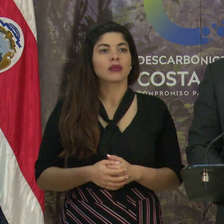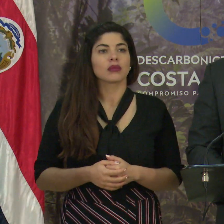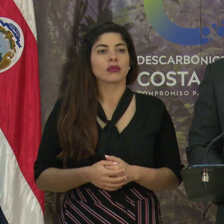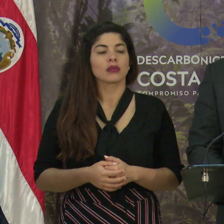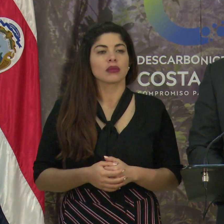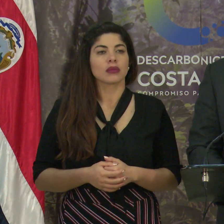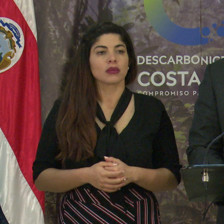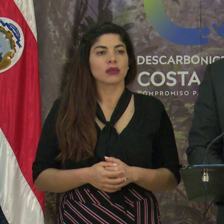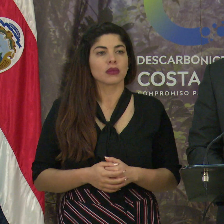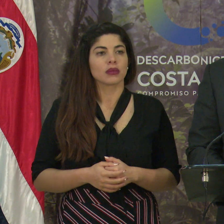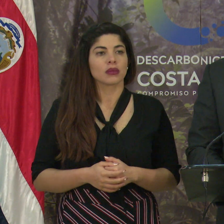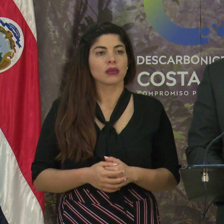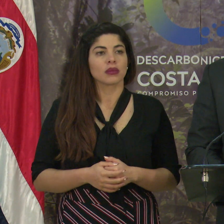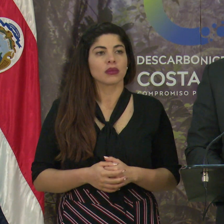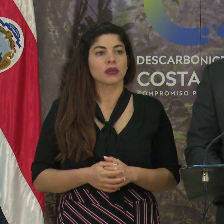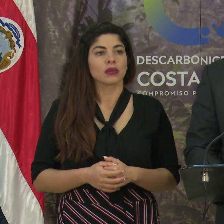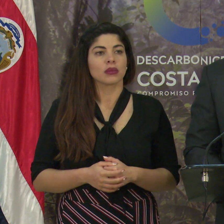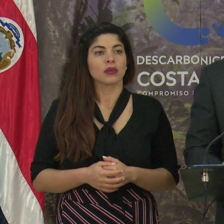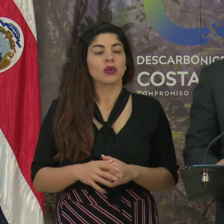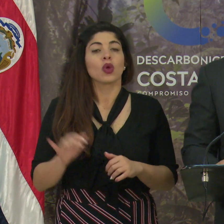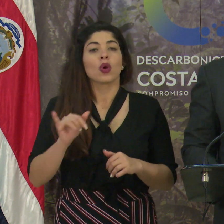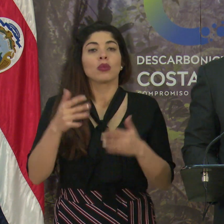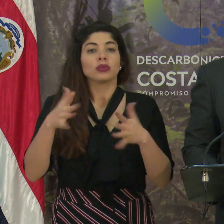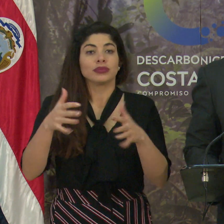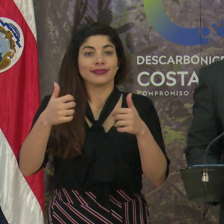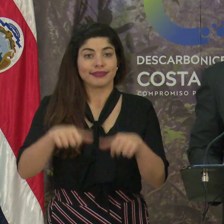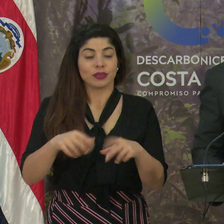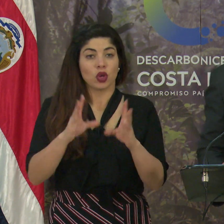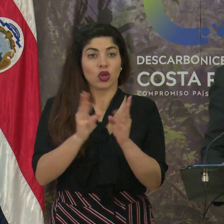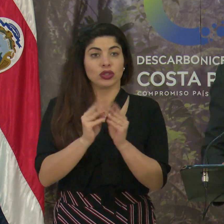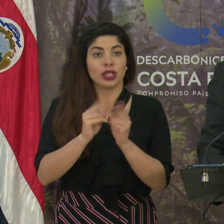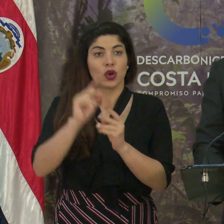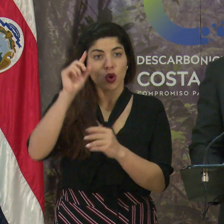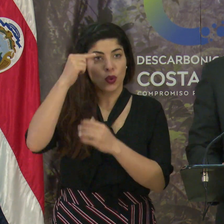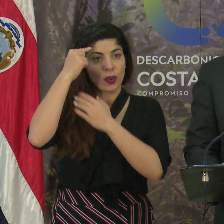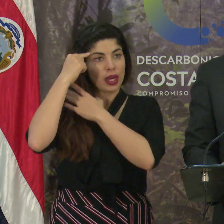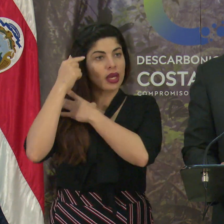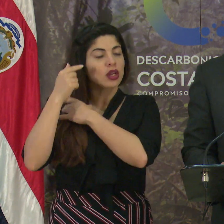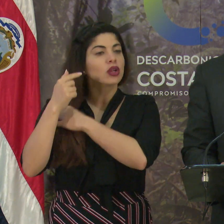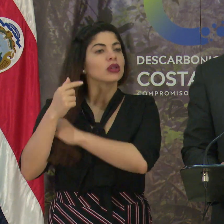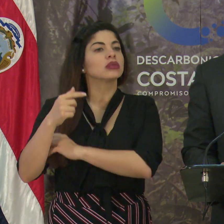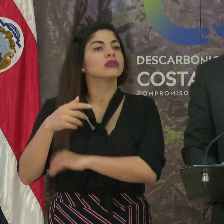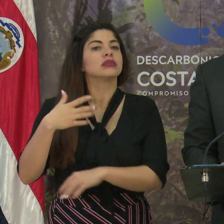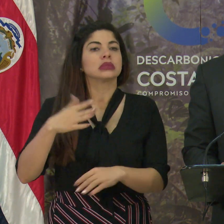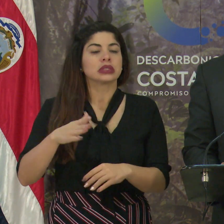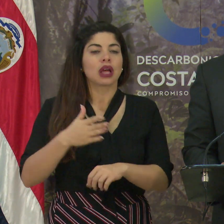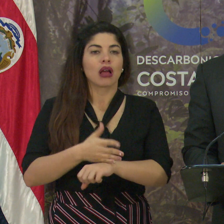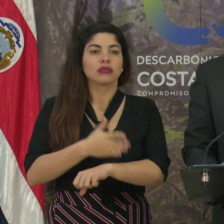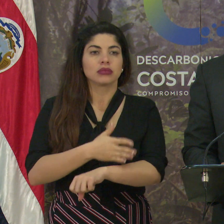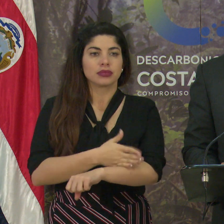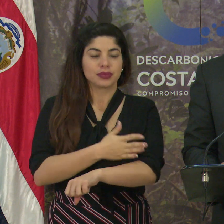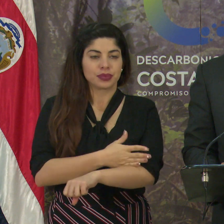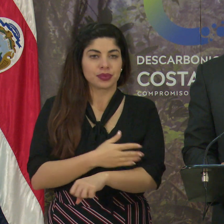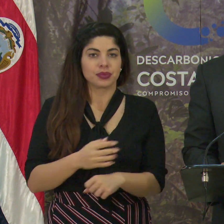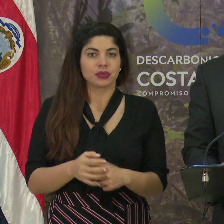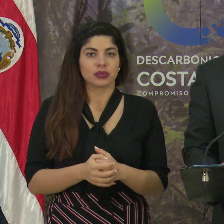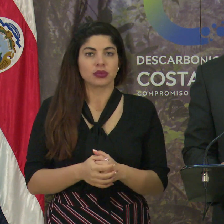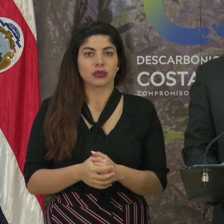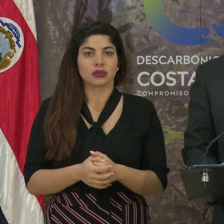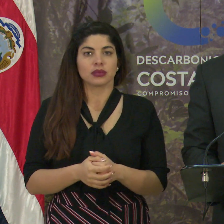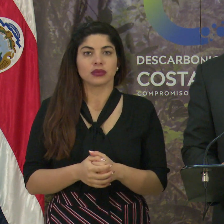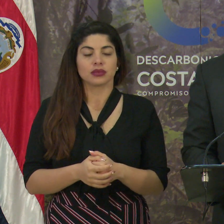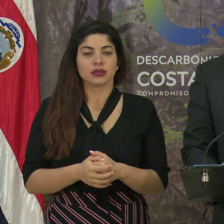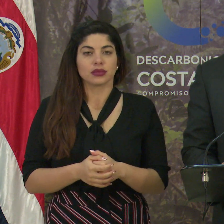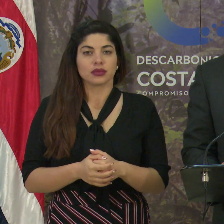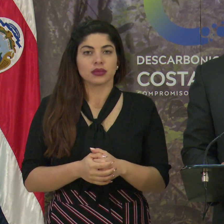acordó el Consejo de Gobierno, se avanzó con